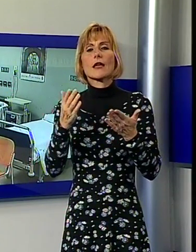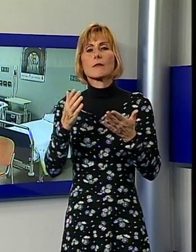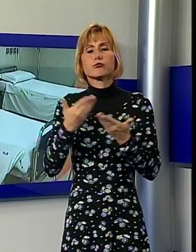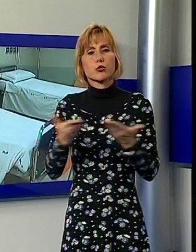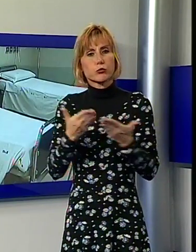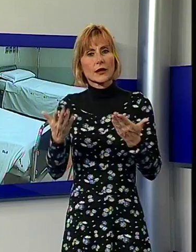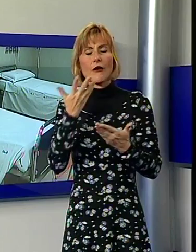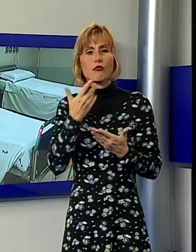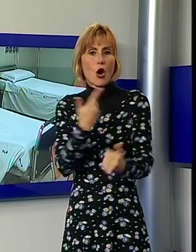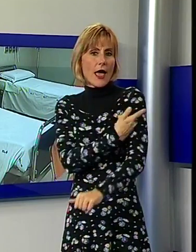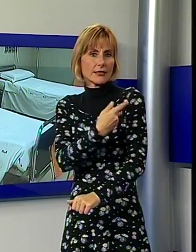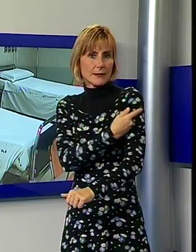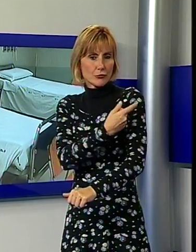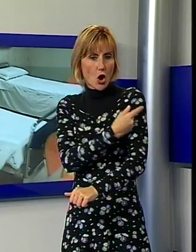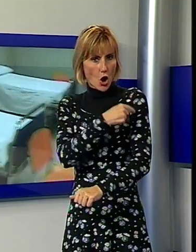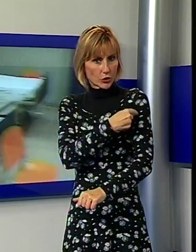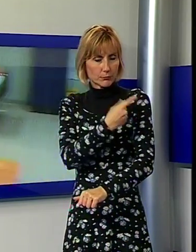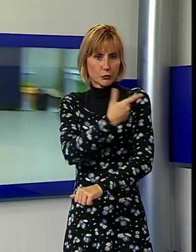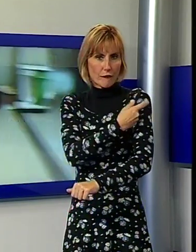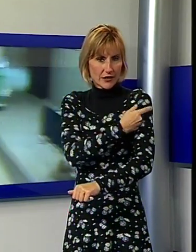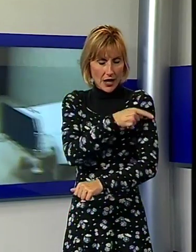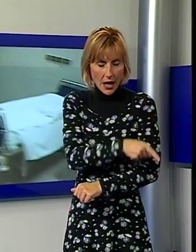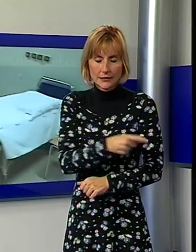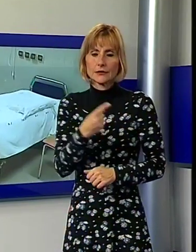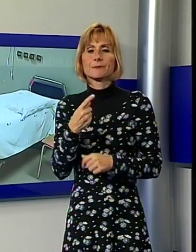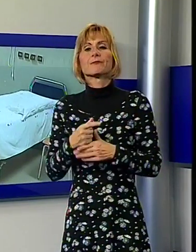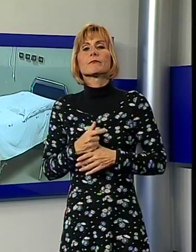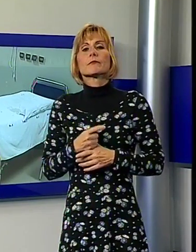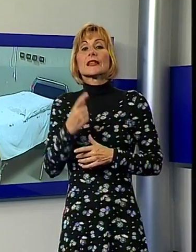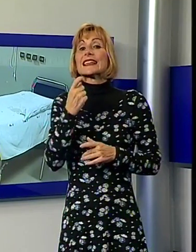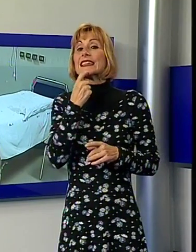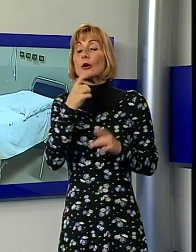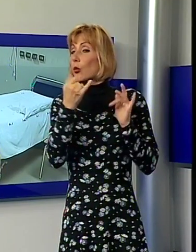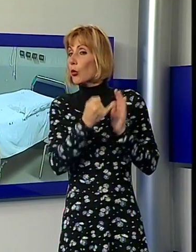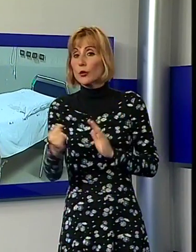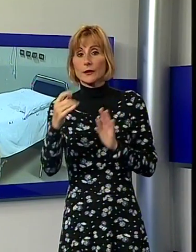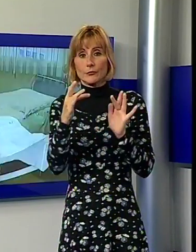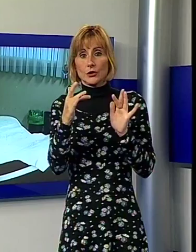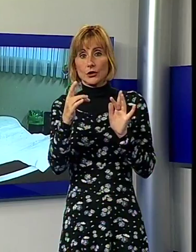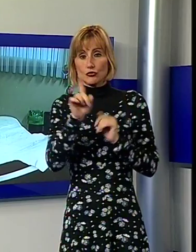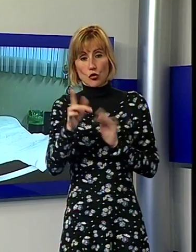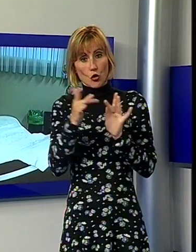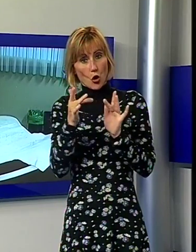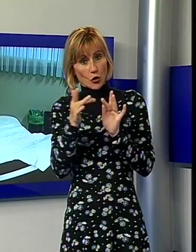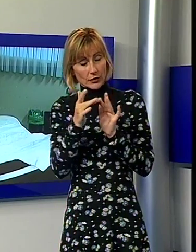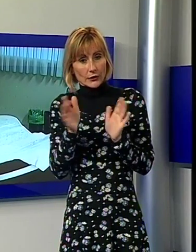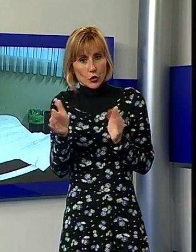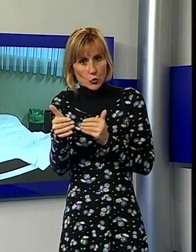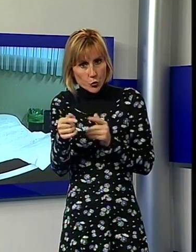profilassia antibiotica a tutti coloro che negli ultimi giorni hanno avuto contatti stretti e prolungati o in ambienti chiuso con il soggetto in